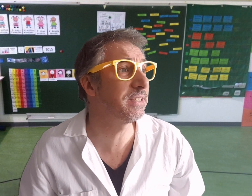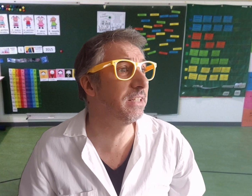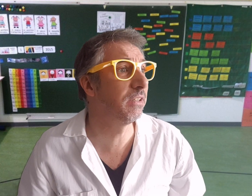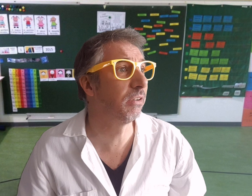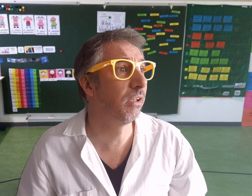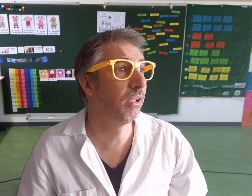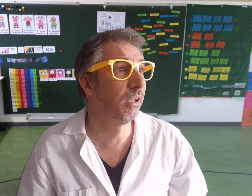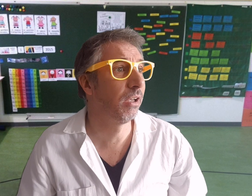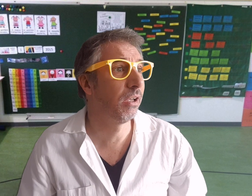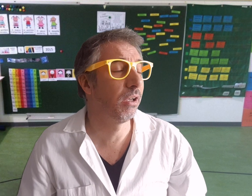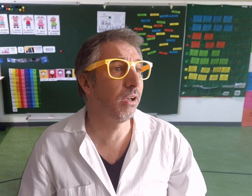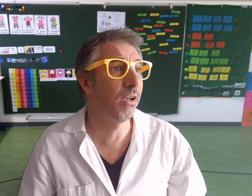signe.